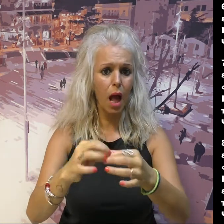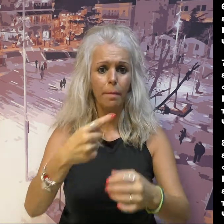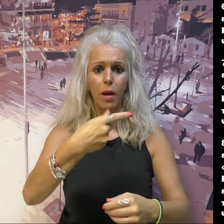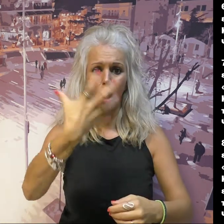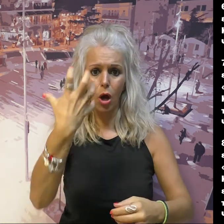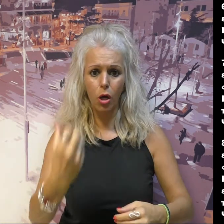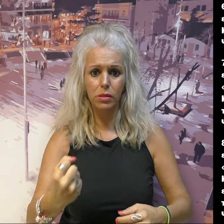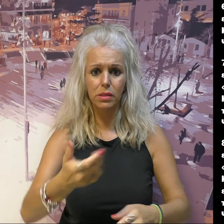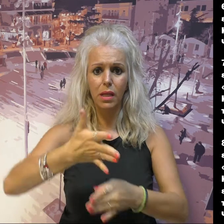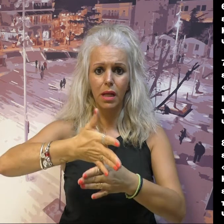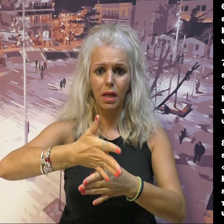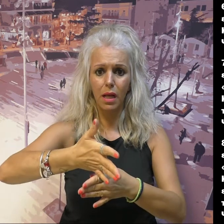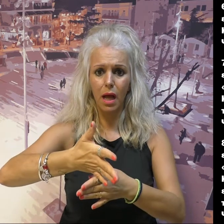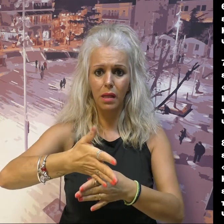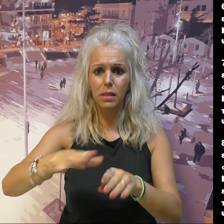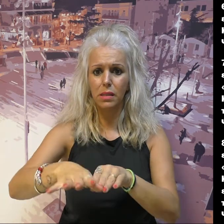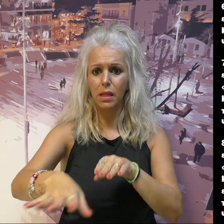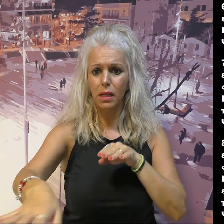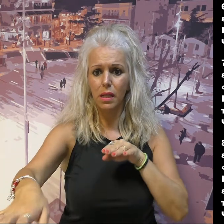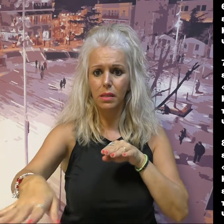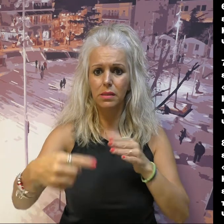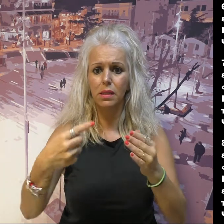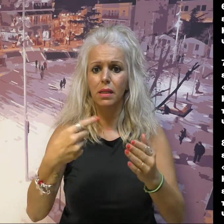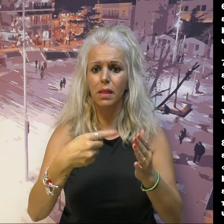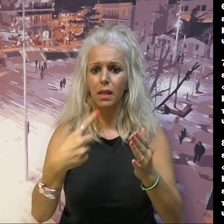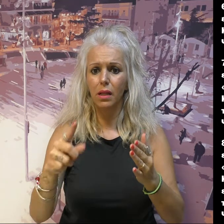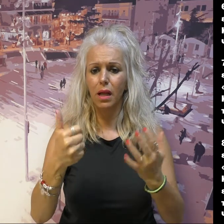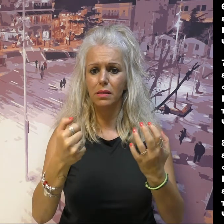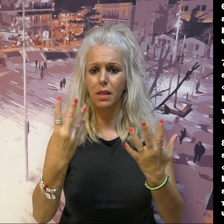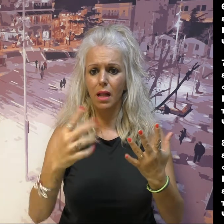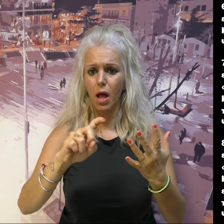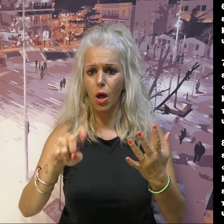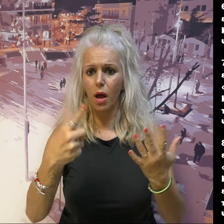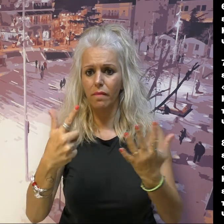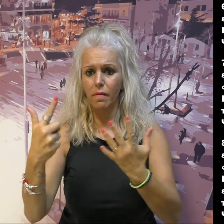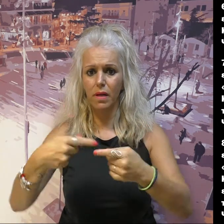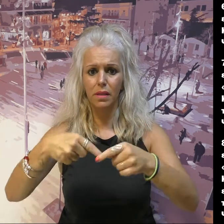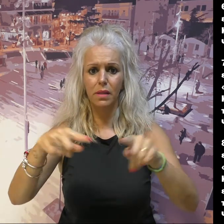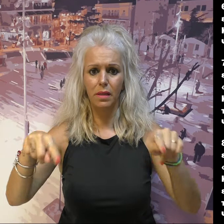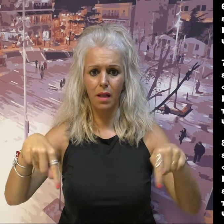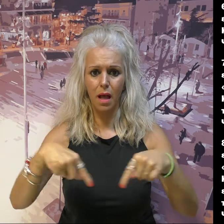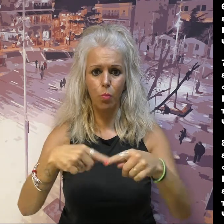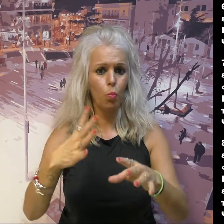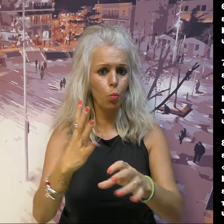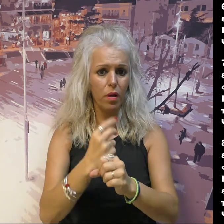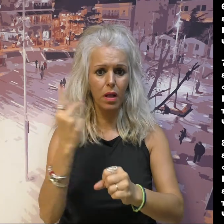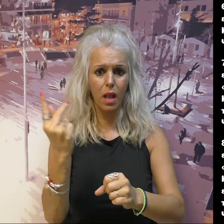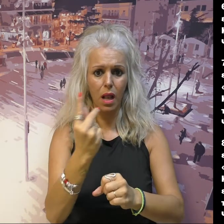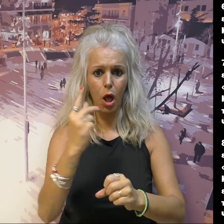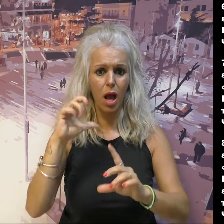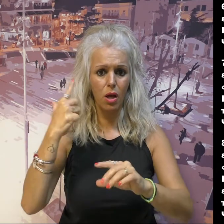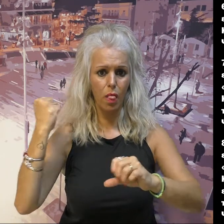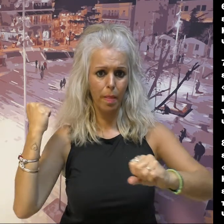Συνέχιση μείωσης ενικίου ακινήτου εμβαδού 169,77 τετραγωνικών μέτρων που βρίσκεται στην κοινότητα Αγίου Δημητρίου.